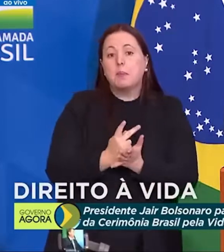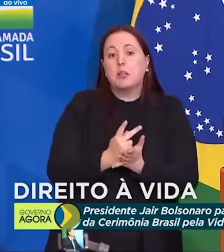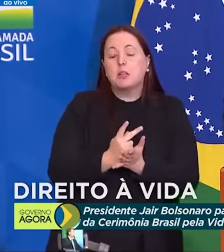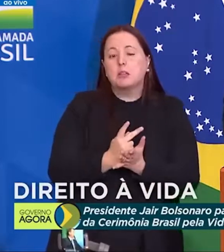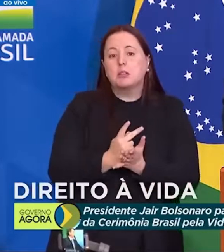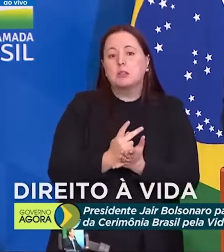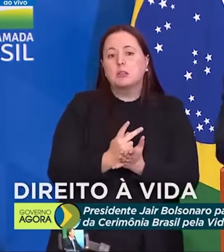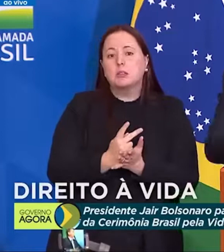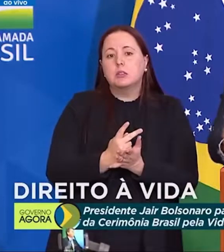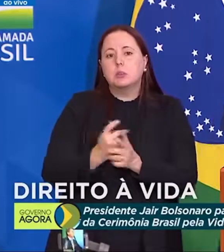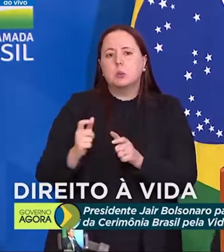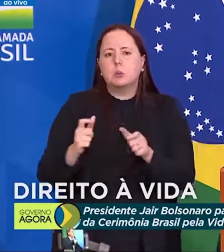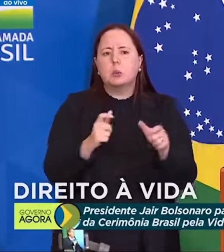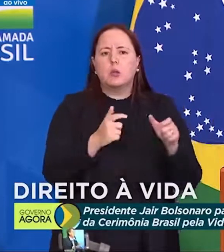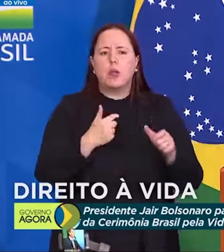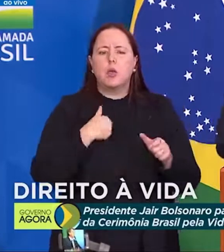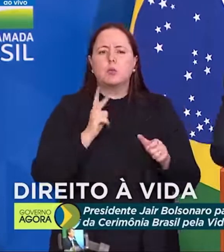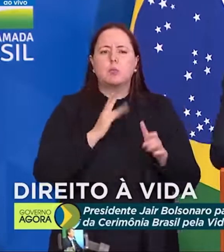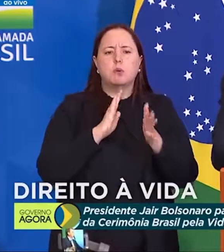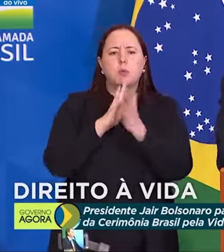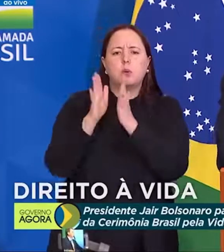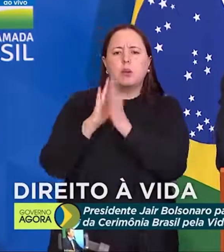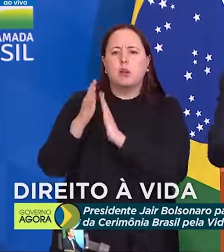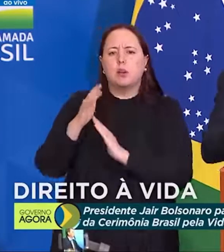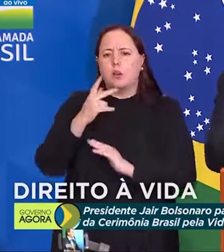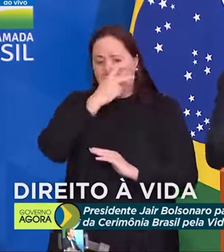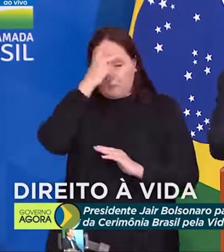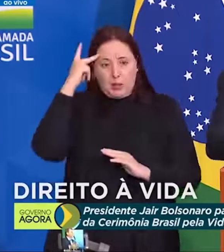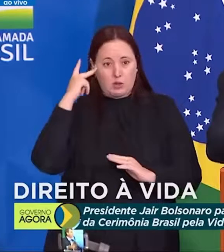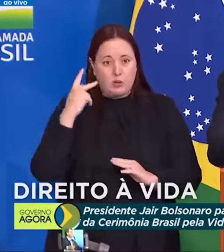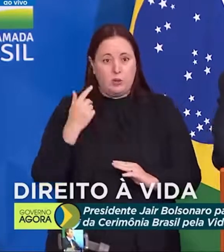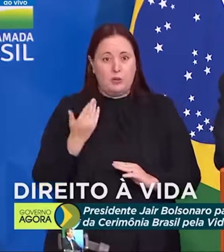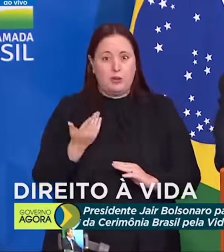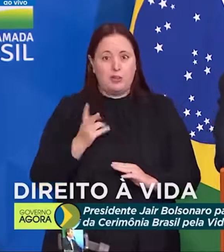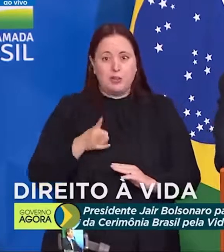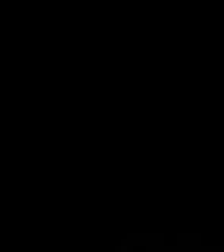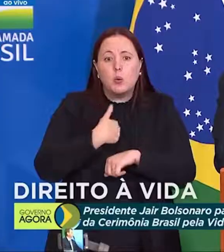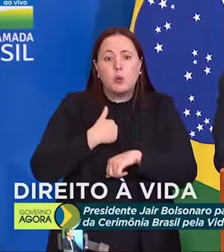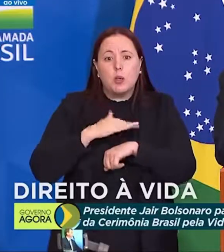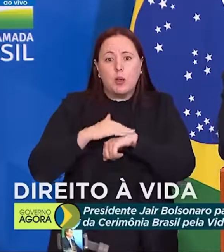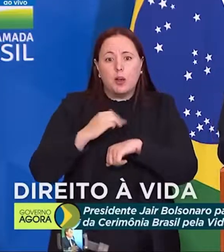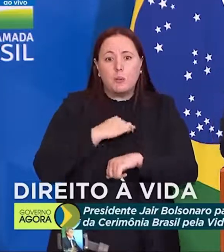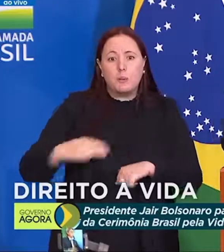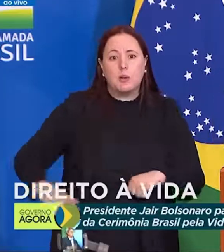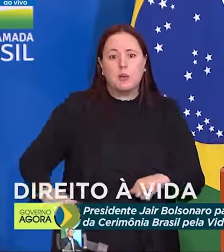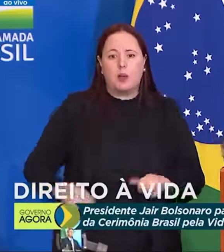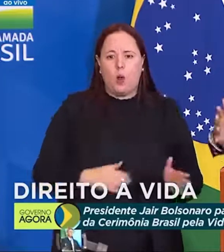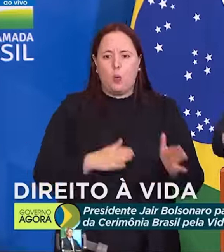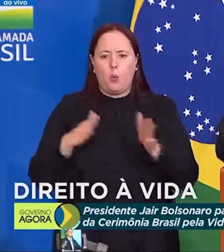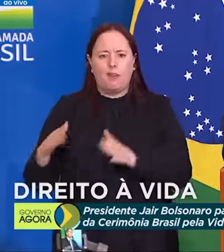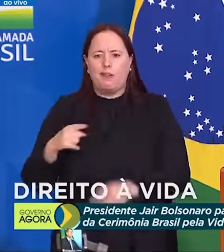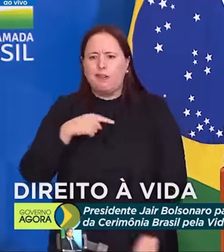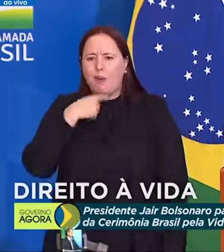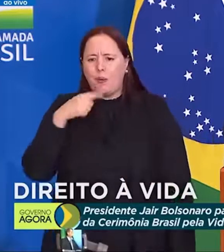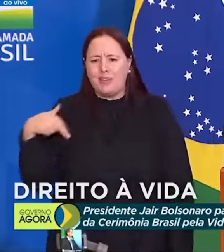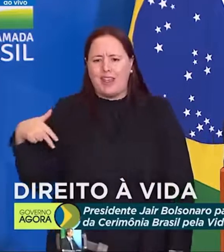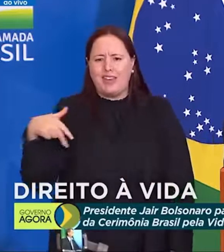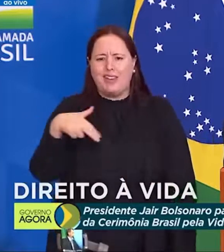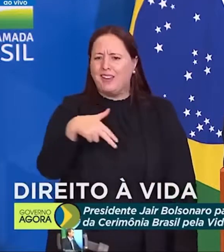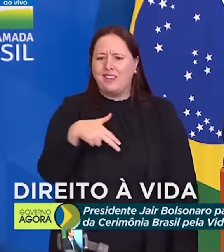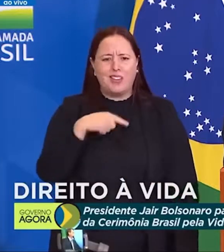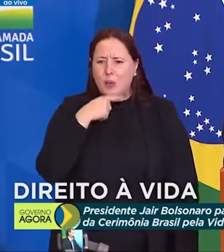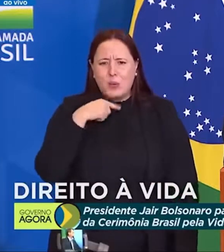periferia. Mas ao longo do percurso que o povo nos trata, a mim e os meus ministros, o outro lado não consegue sair às ruas,